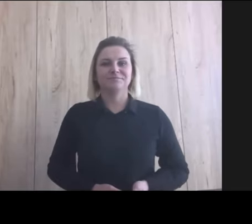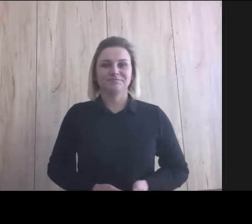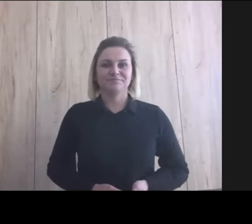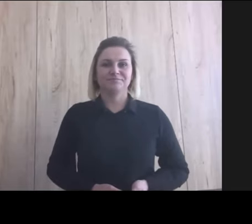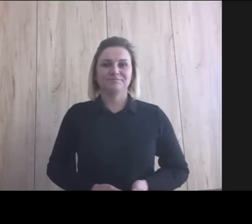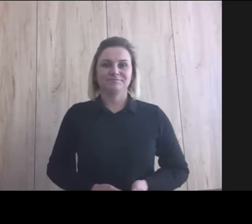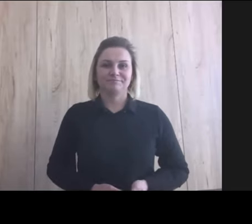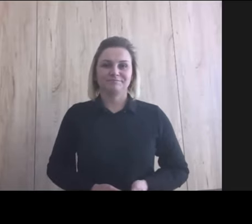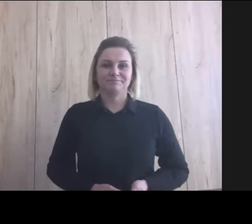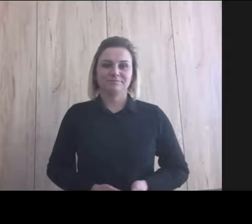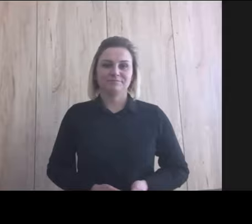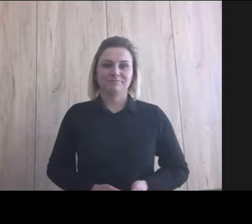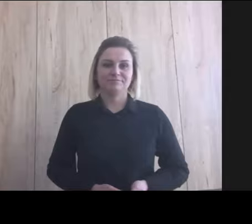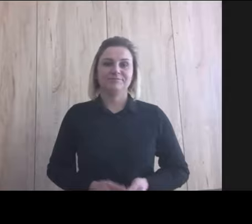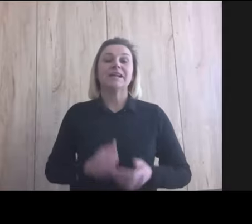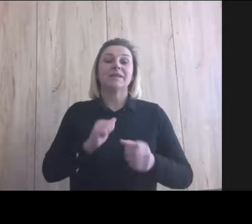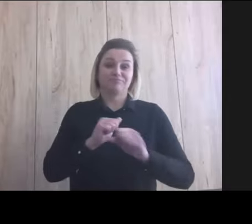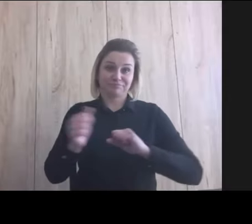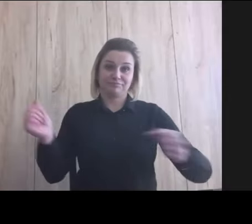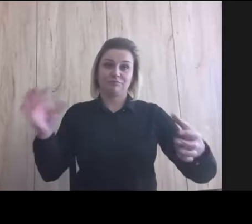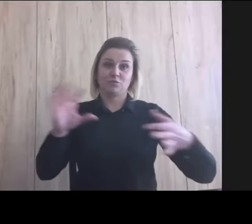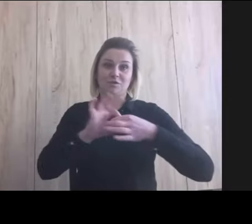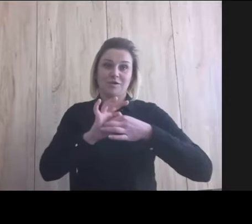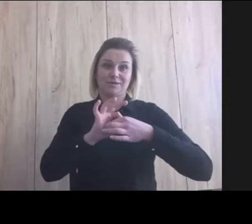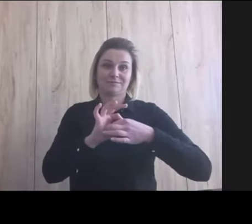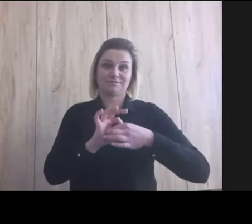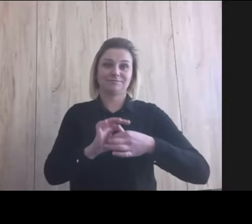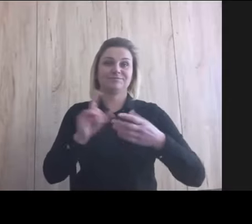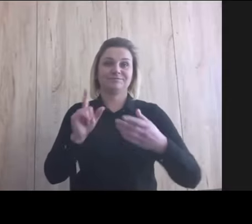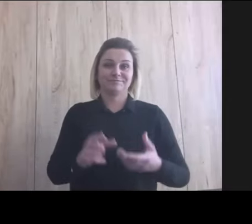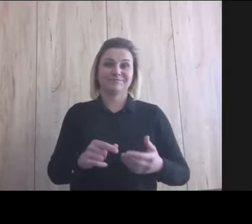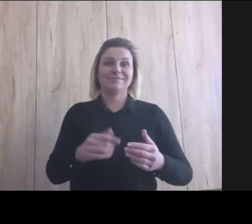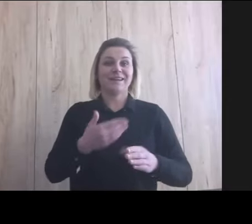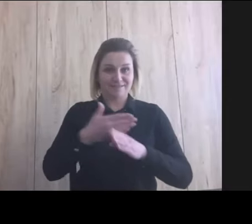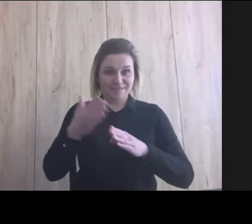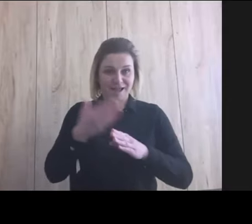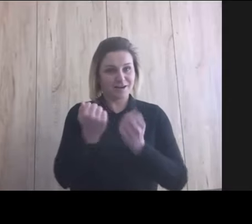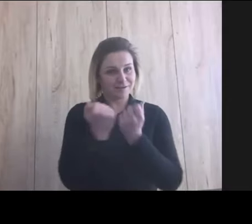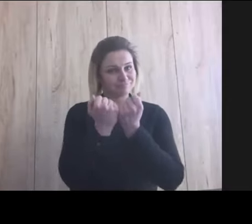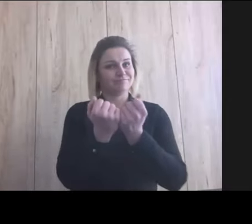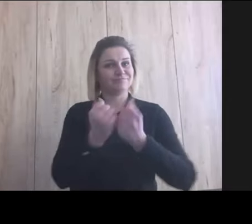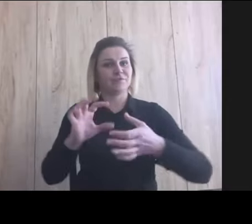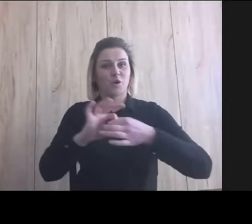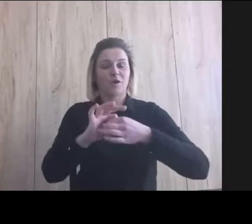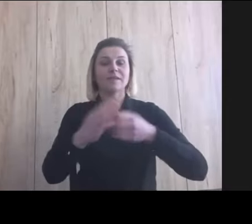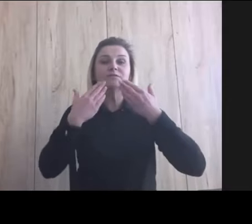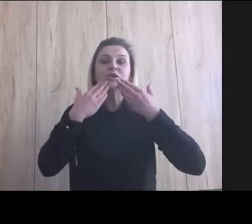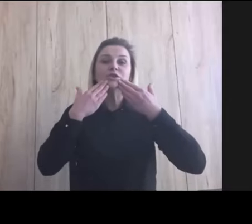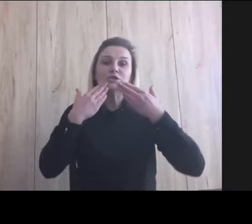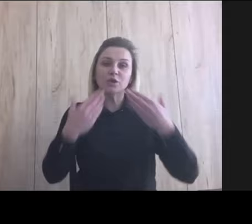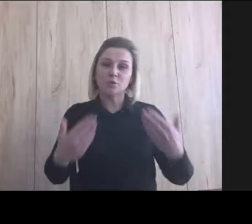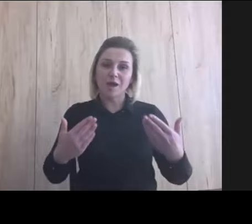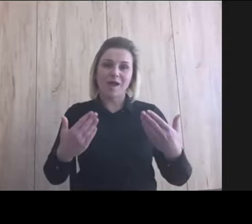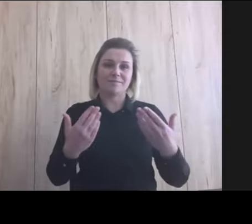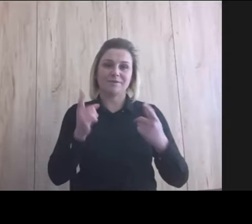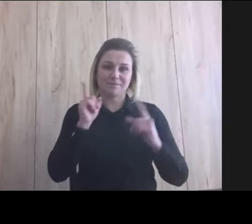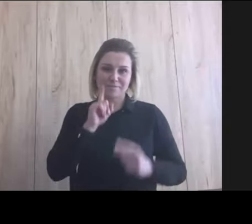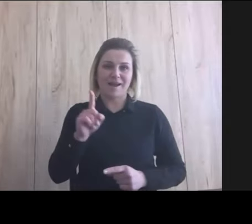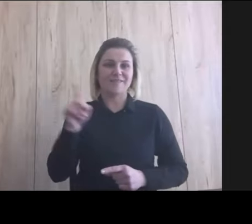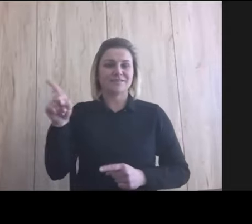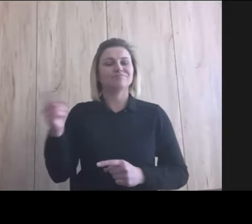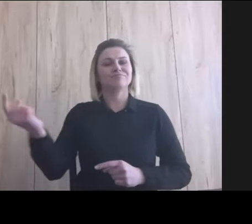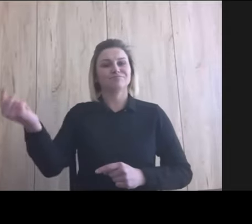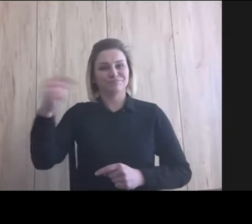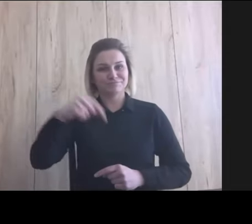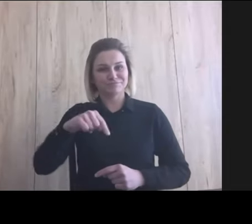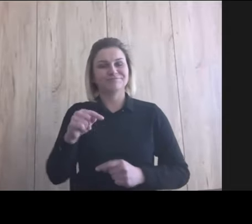no to w każdym razie jesteśmy w kontakcie i pozostajmy w kontakcie. Dzięki wielkie Olgierdę, jakby przetrzymaliśmy Cię